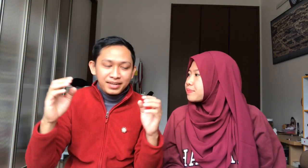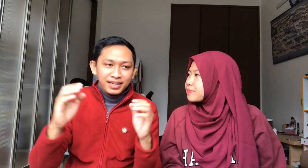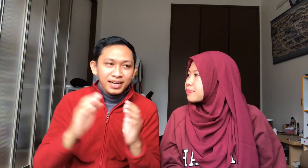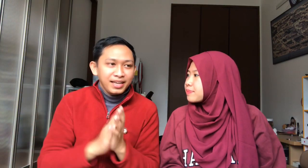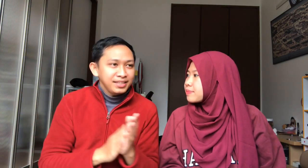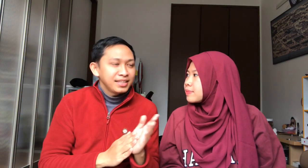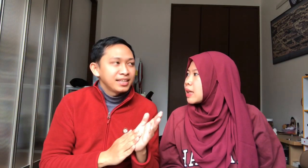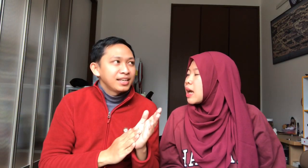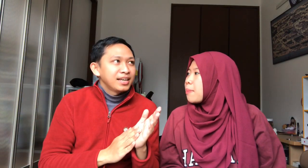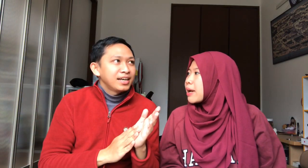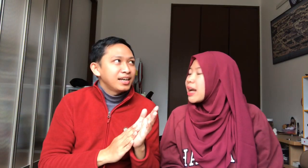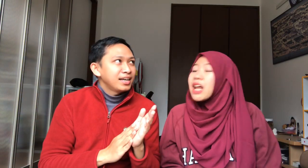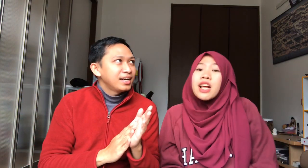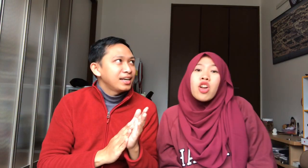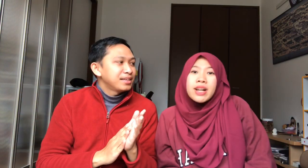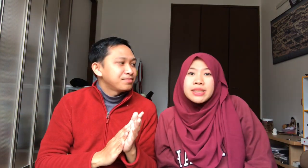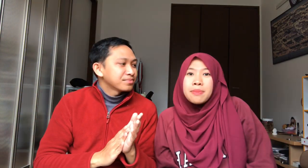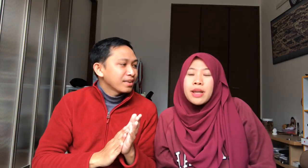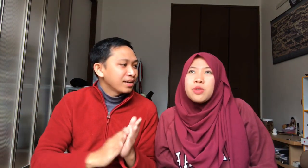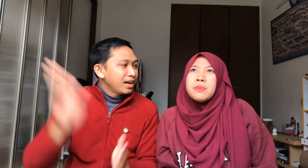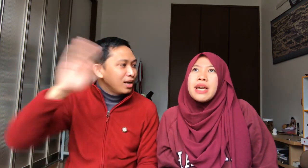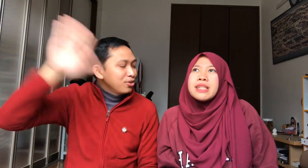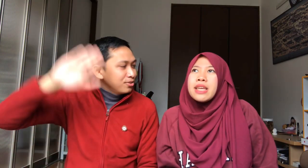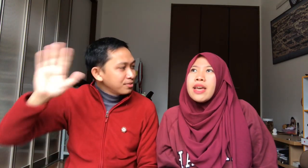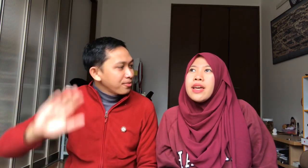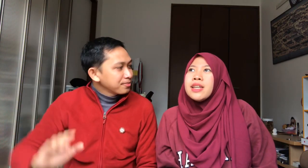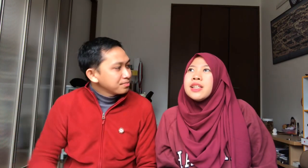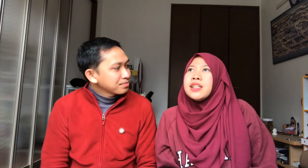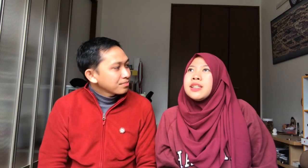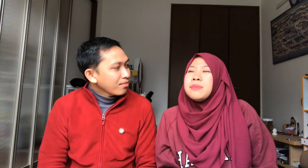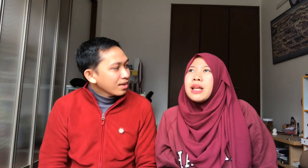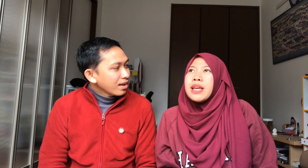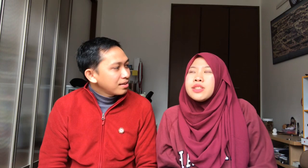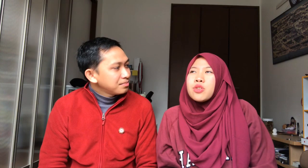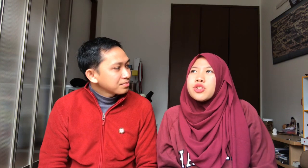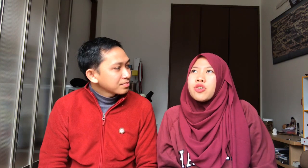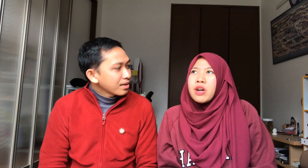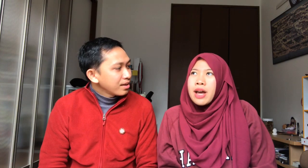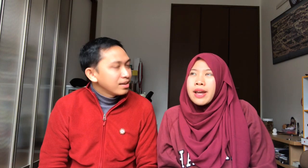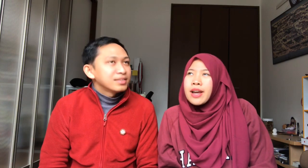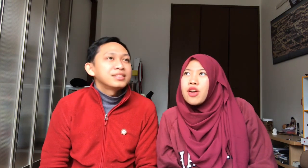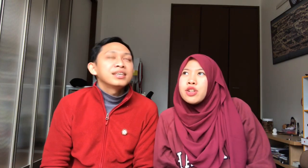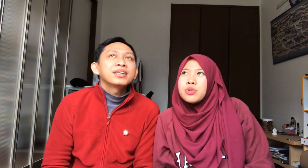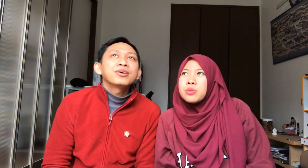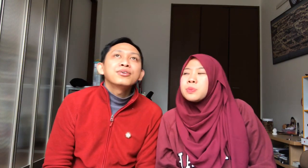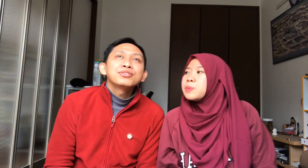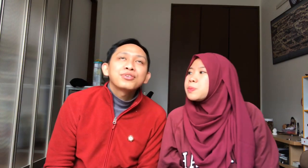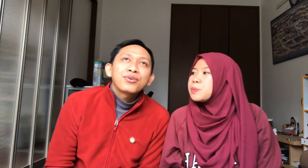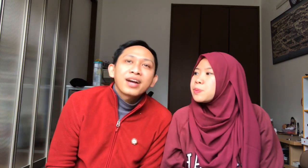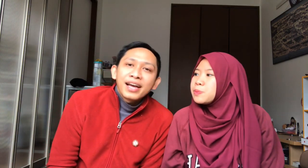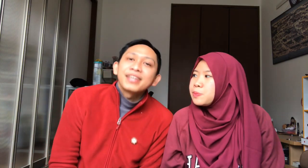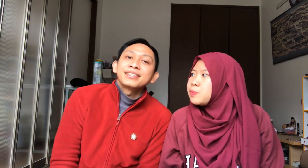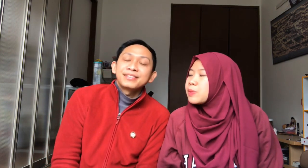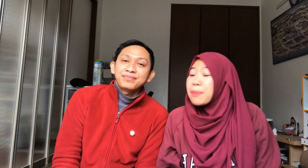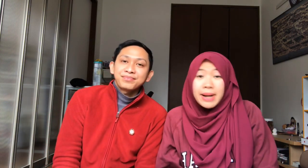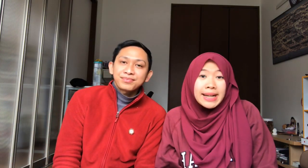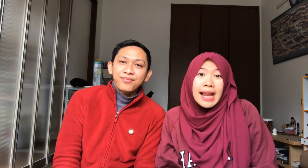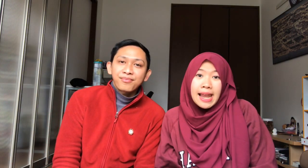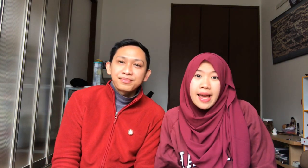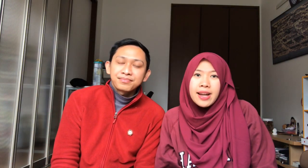perkenalan Perkenalan kalau orang Jepang itu biasanya Dibilangnya Jiko Shokai Jiko Shokai Perkenalan